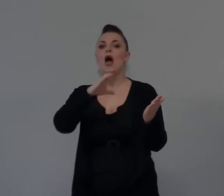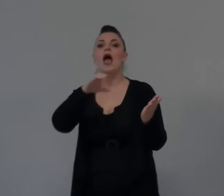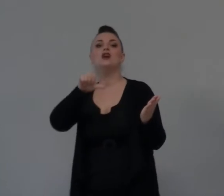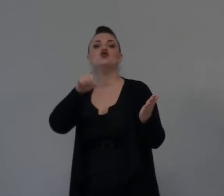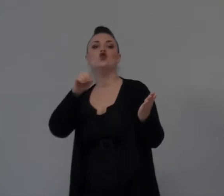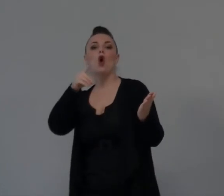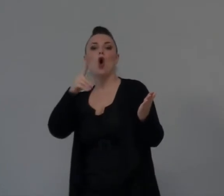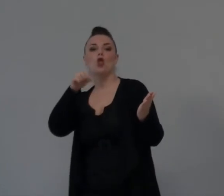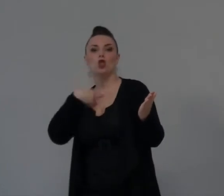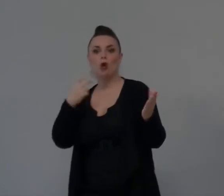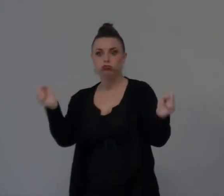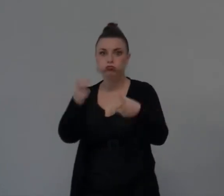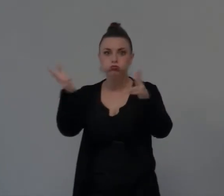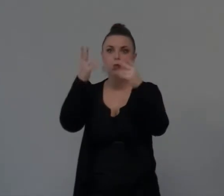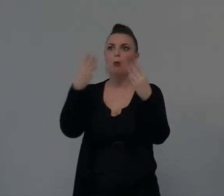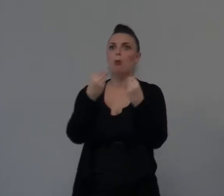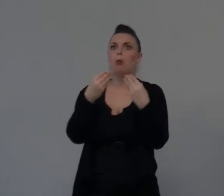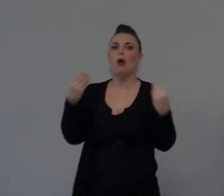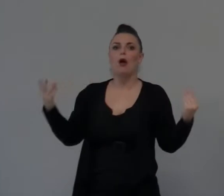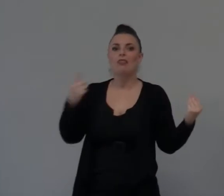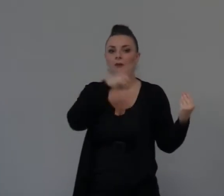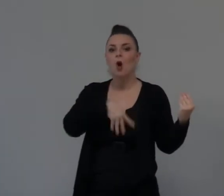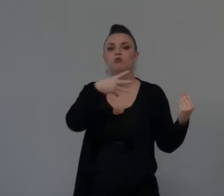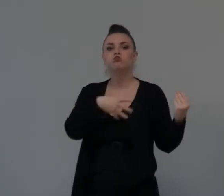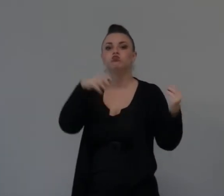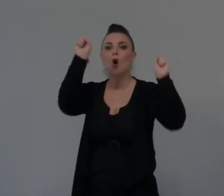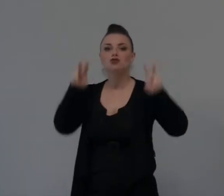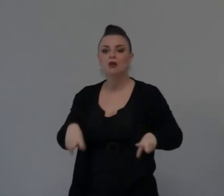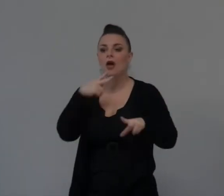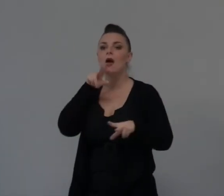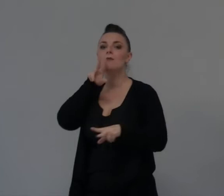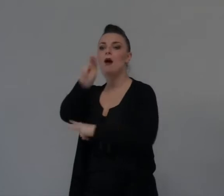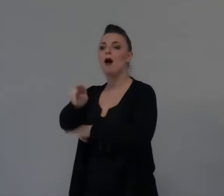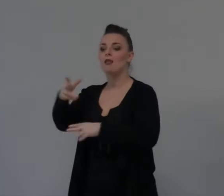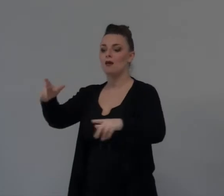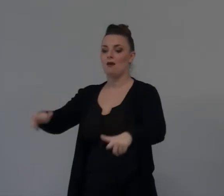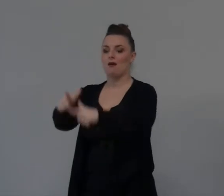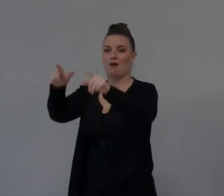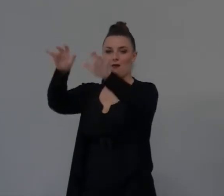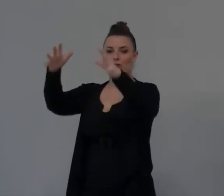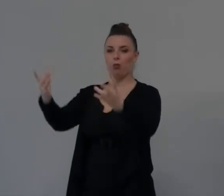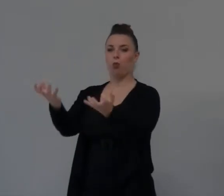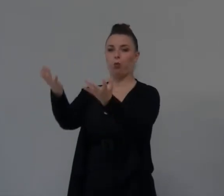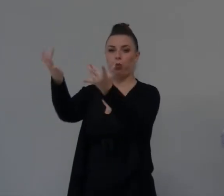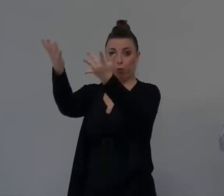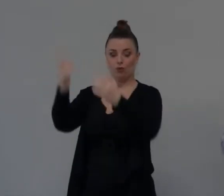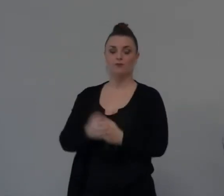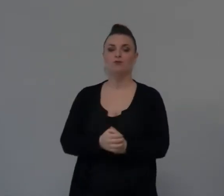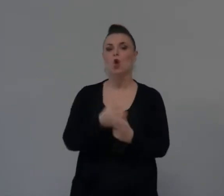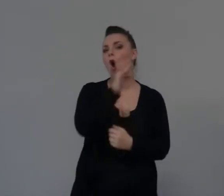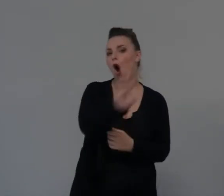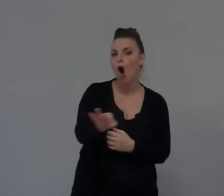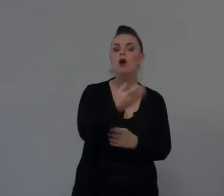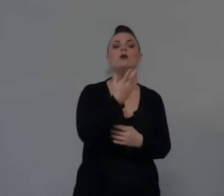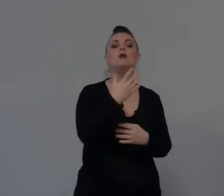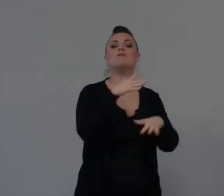Mosè che parla con il rovetto ardente, vi ricordate? Il mare che si apre davanti al bordo e fanno